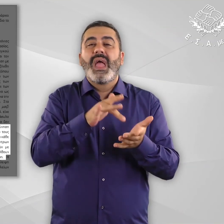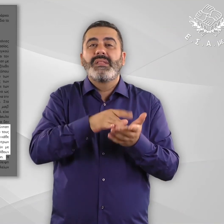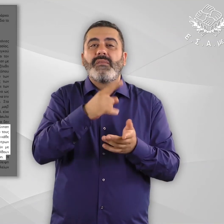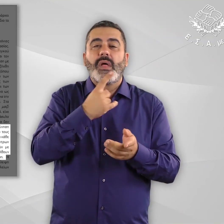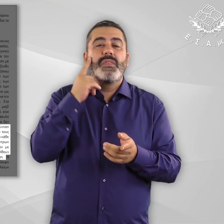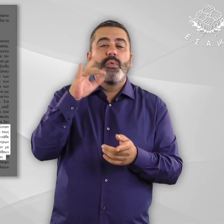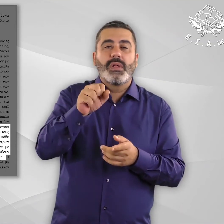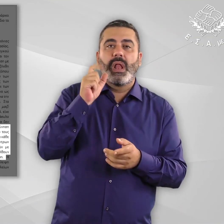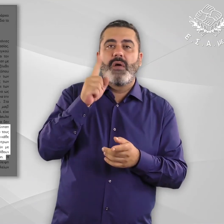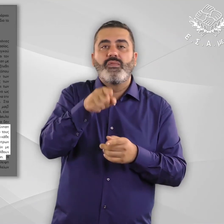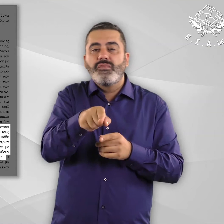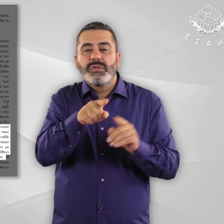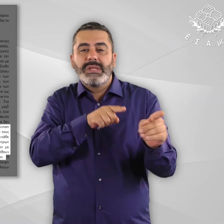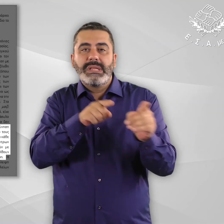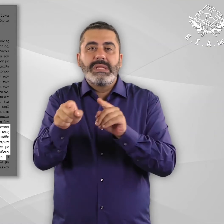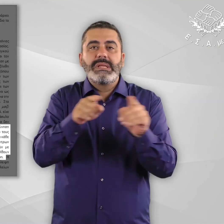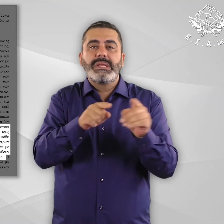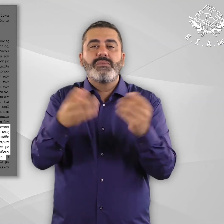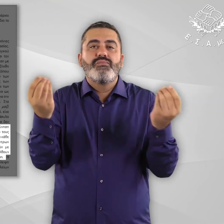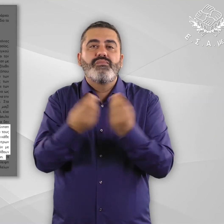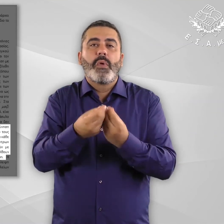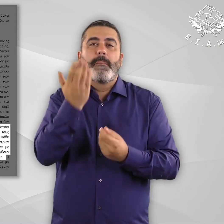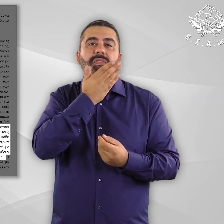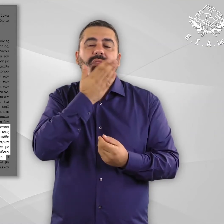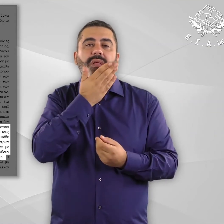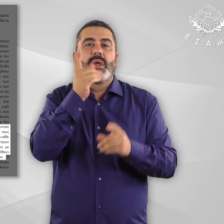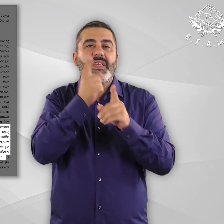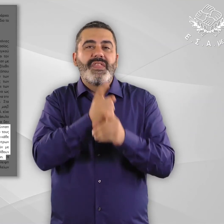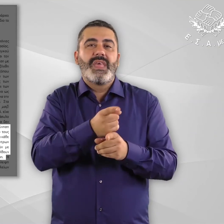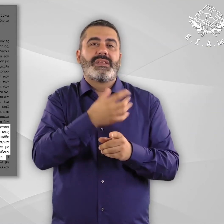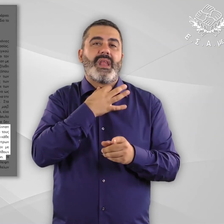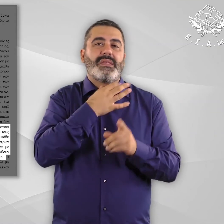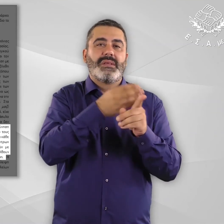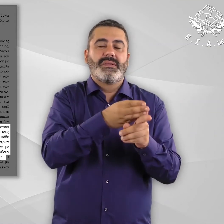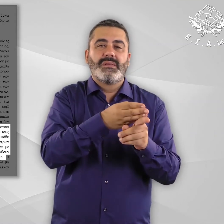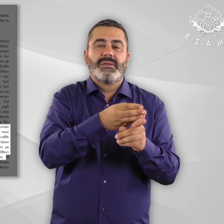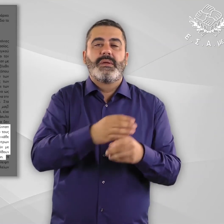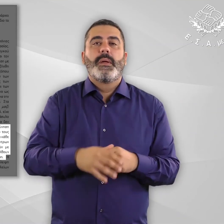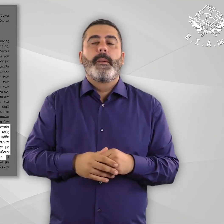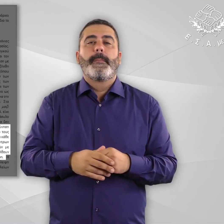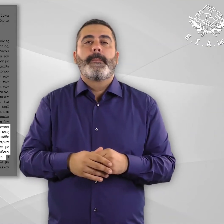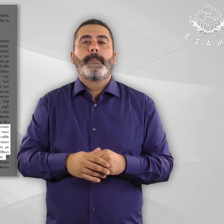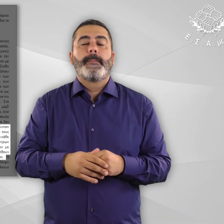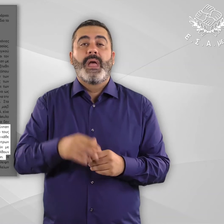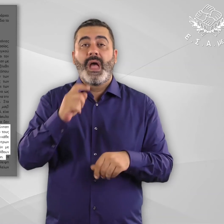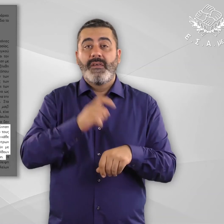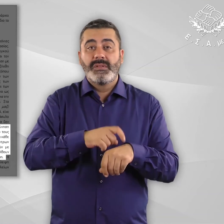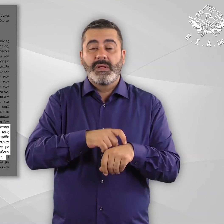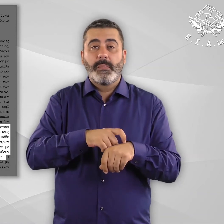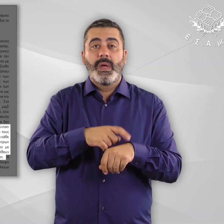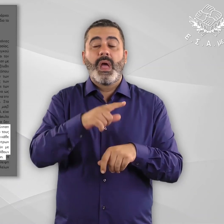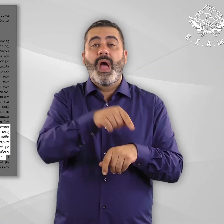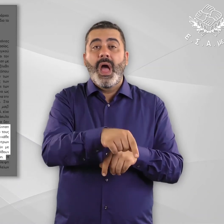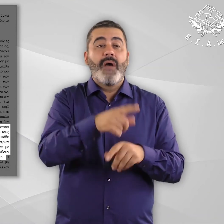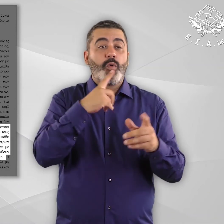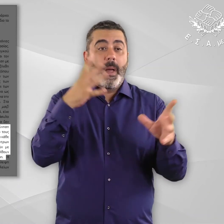περίπτωση αφετέρου υπήρχε αδυναμία των κέντρων διαφοροδιάγνωσης, διάγνωσης και υποστήριξης μαθητών με ειδικές εκπαιδευτικές